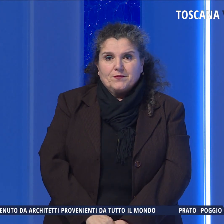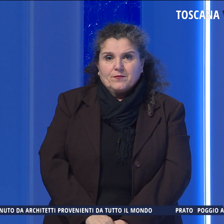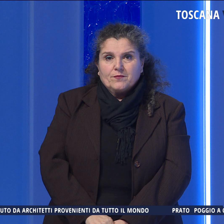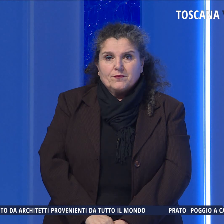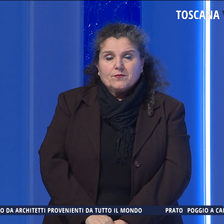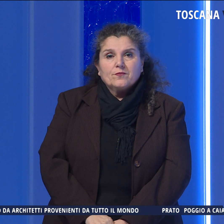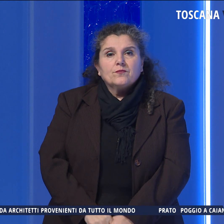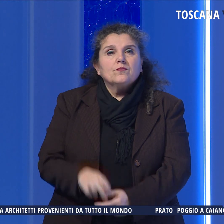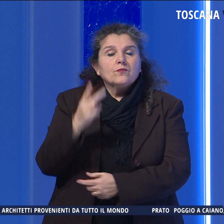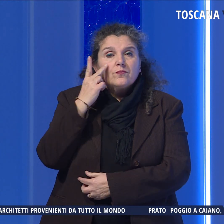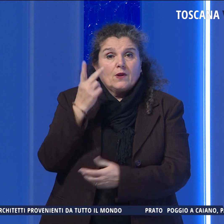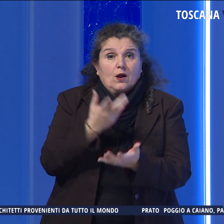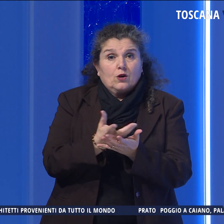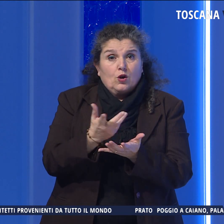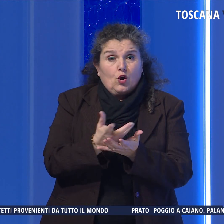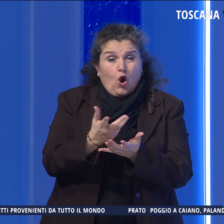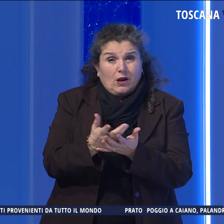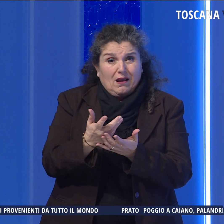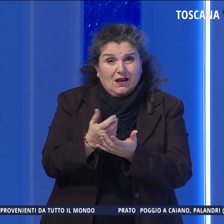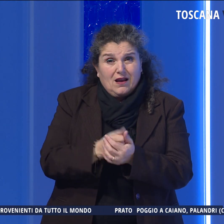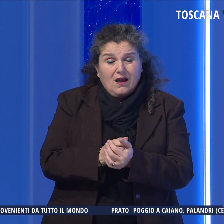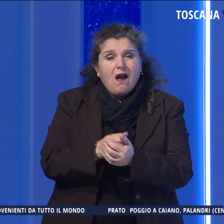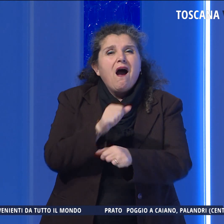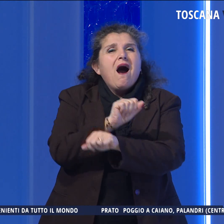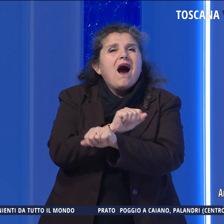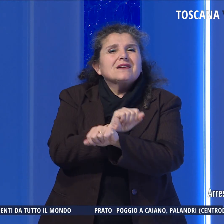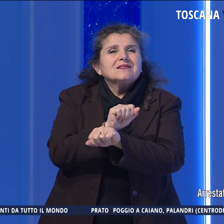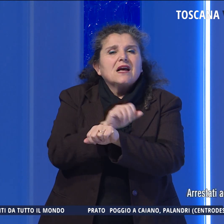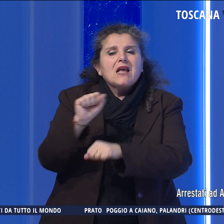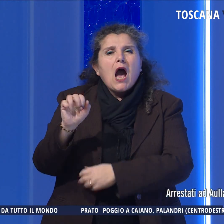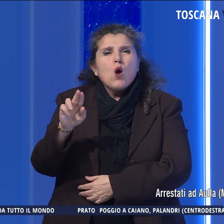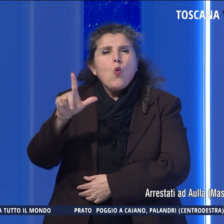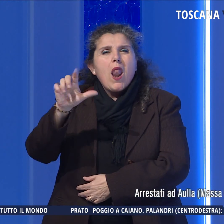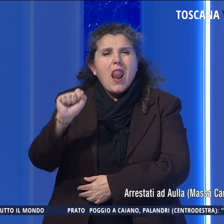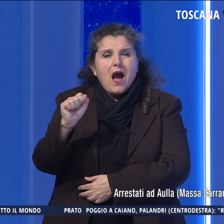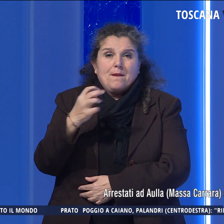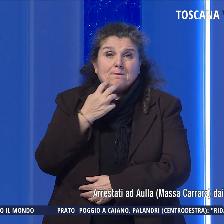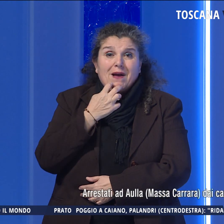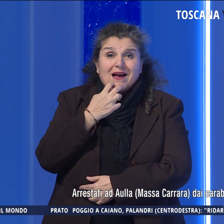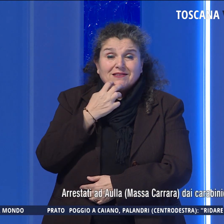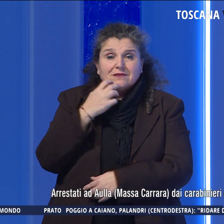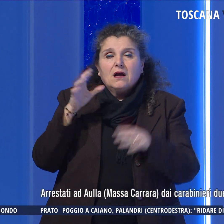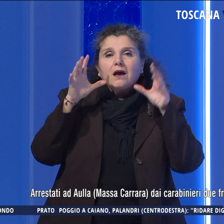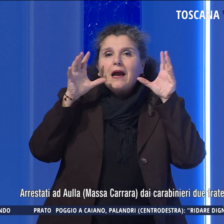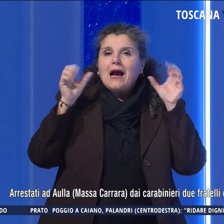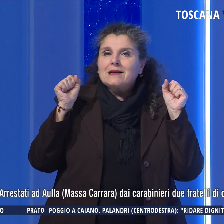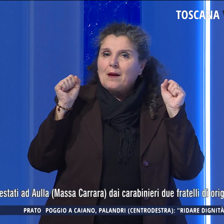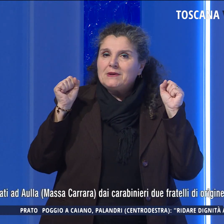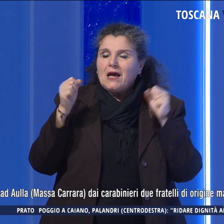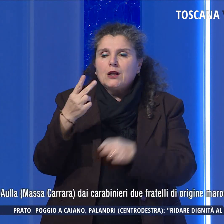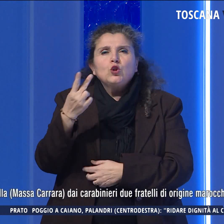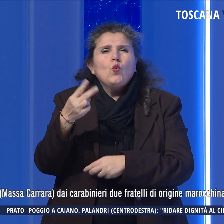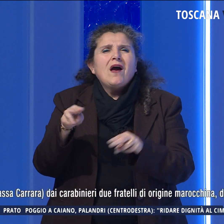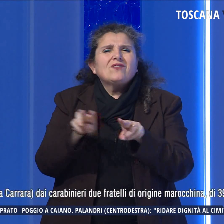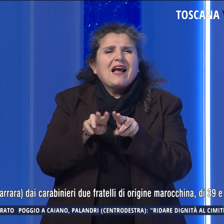Torniamo alla cronaca. Arrestati ad Aulla, in provincia di Massa, dai carabinieri, due